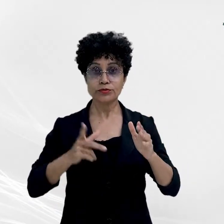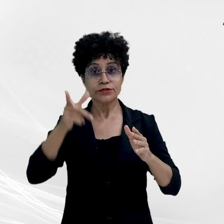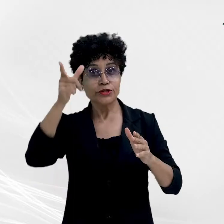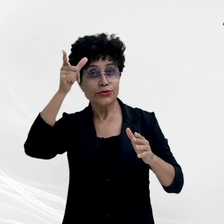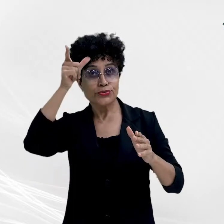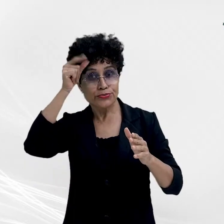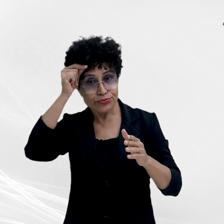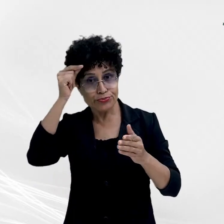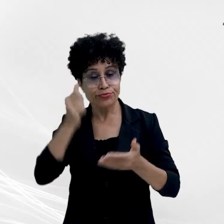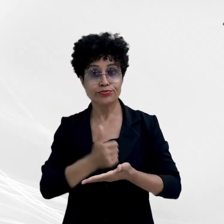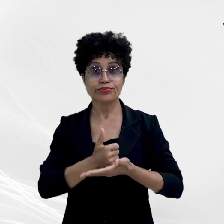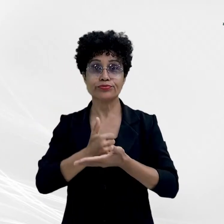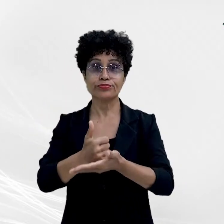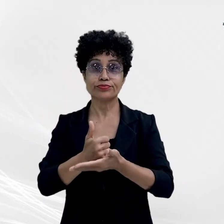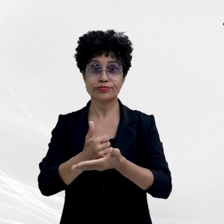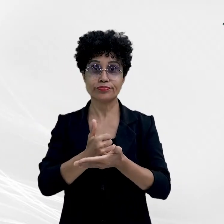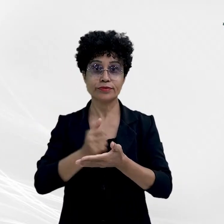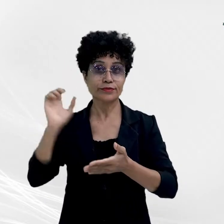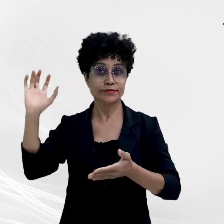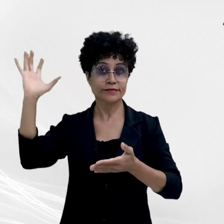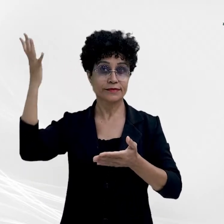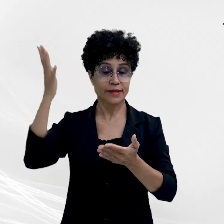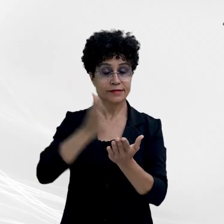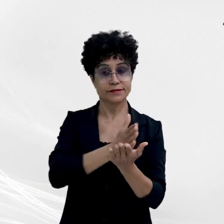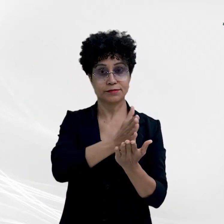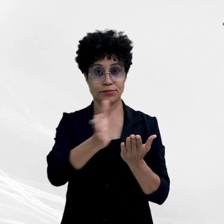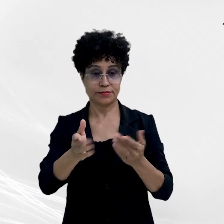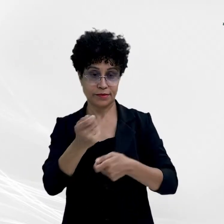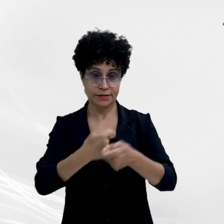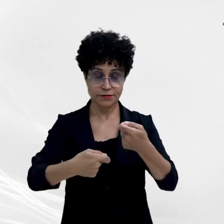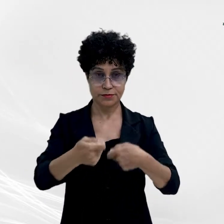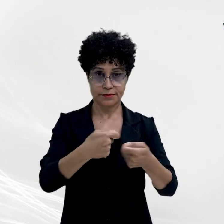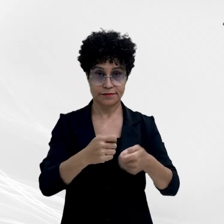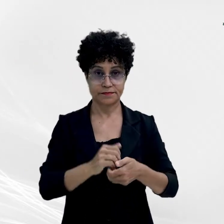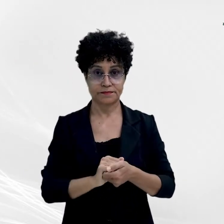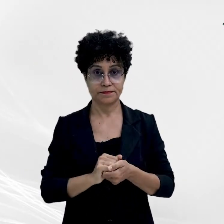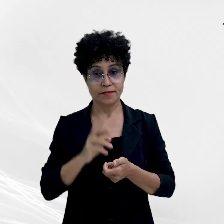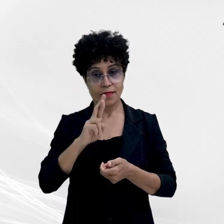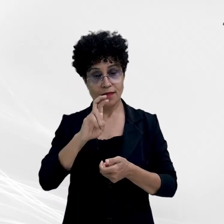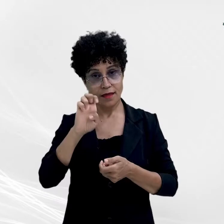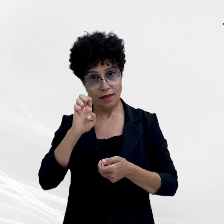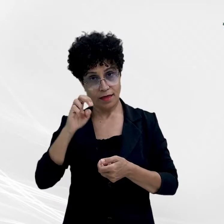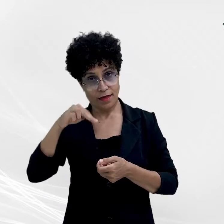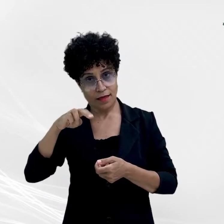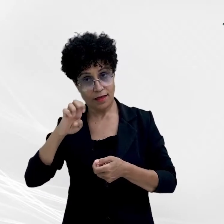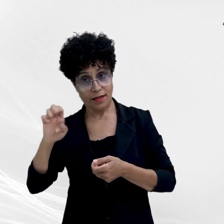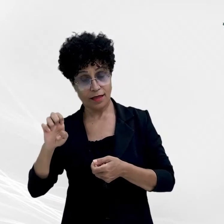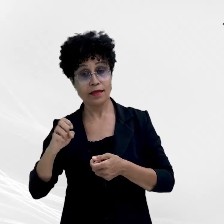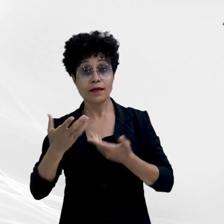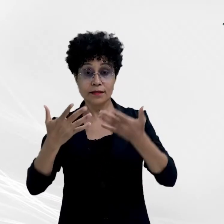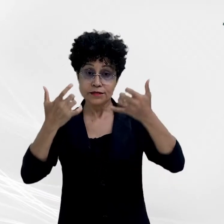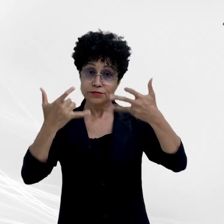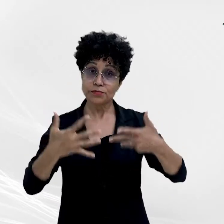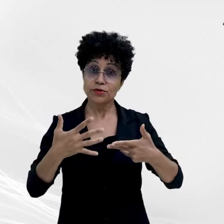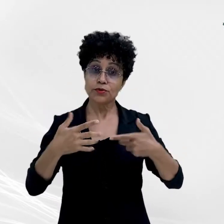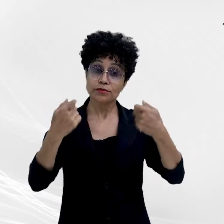de improbidade administrativa. René de O. Souza falou sobre a necessidade de reinventar a